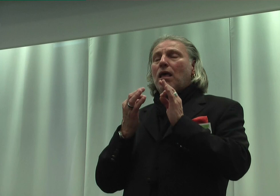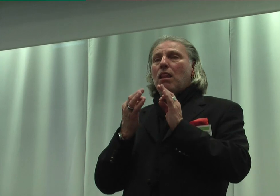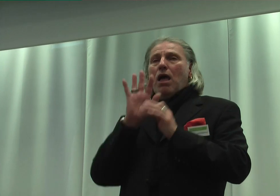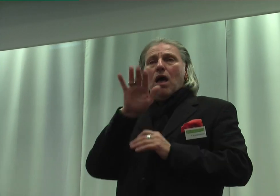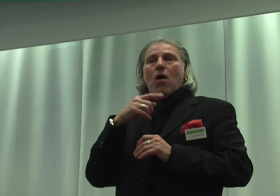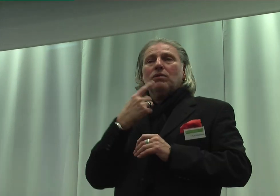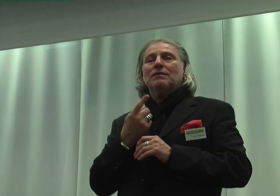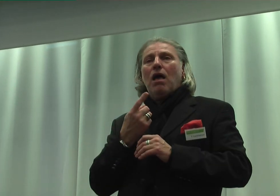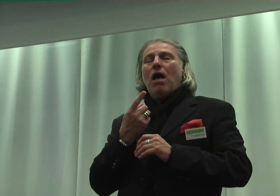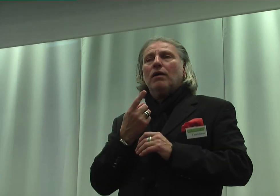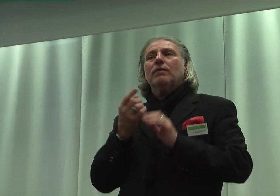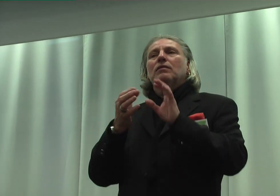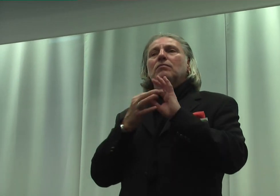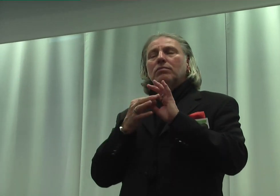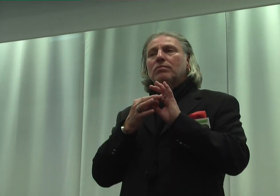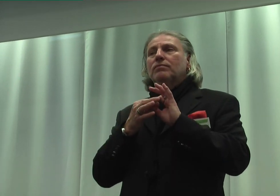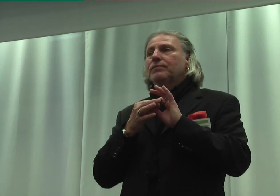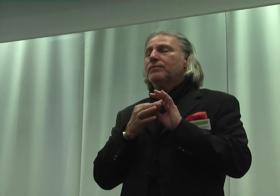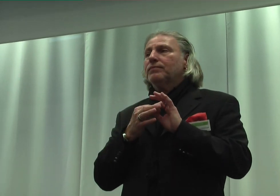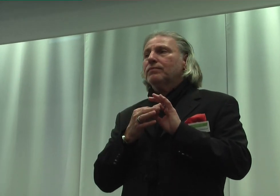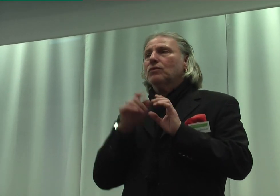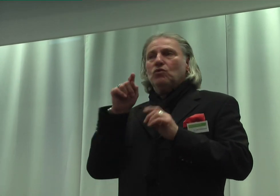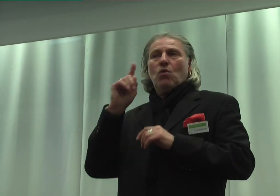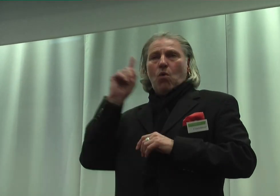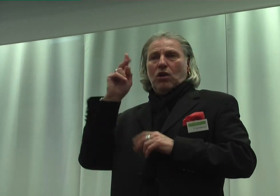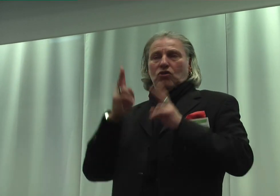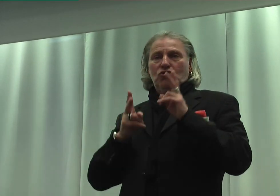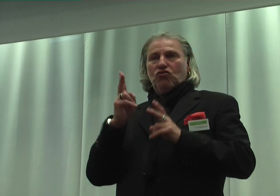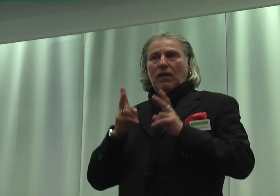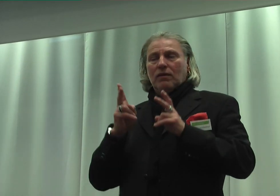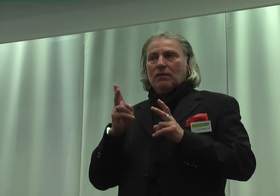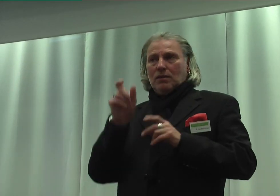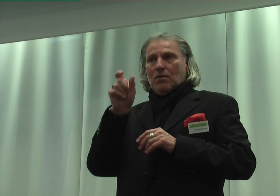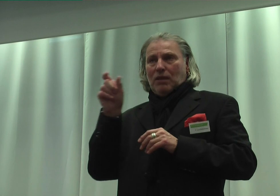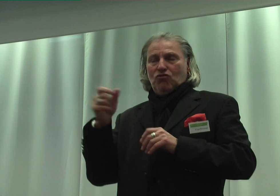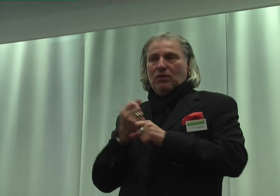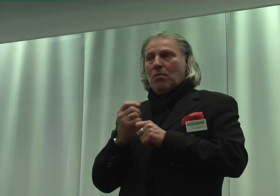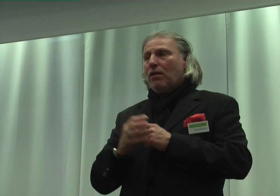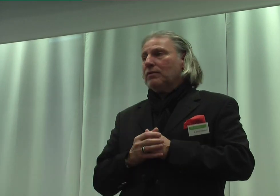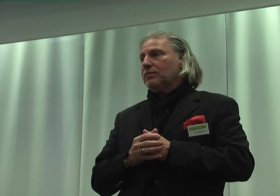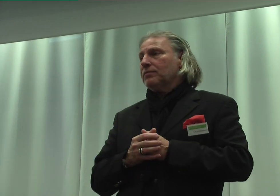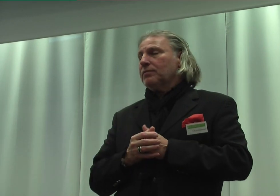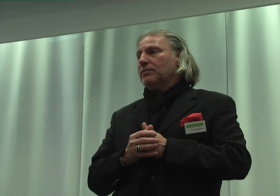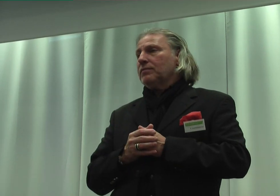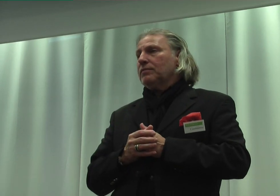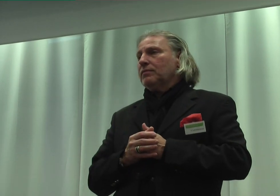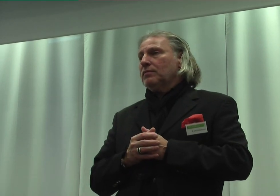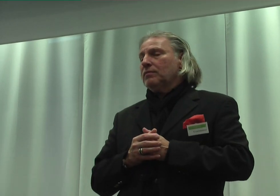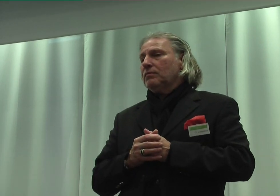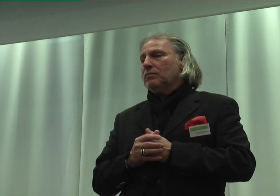zu den Hörschädigten Menschen. Das ist besonders